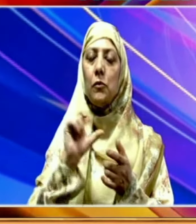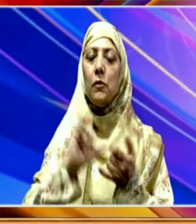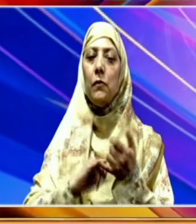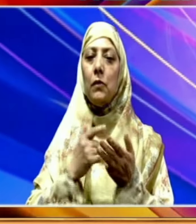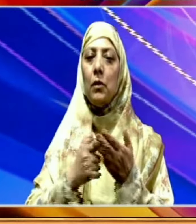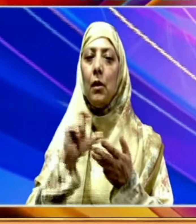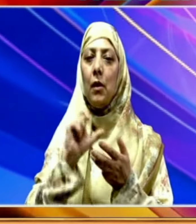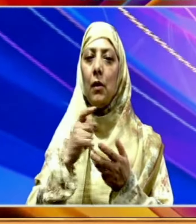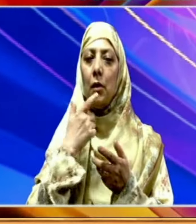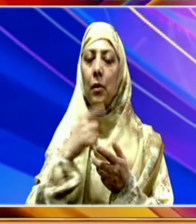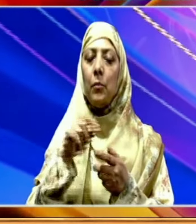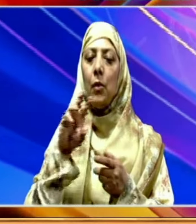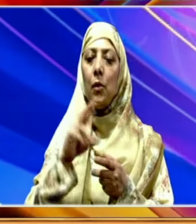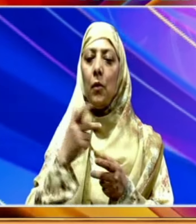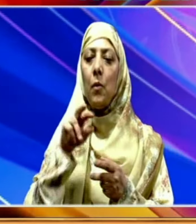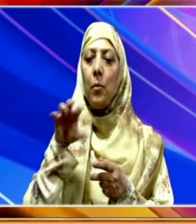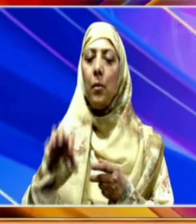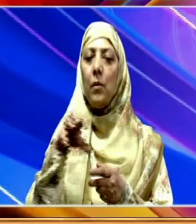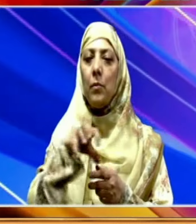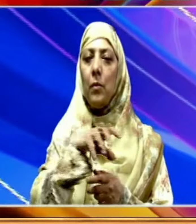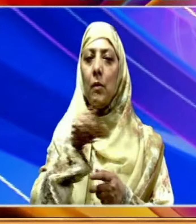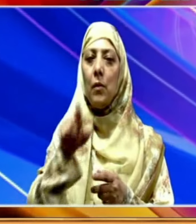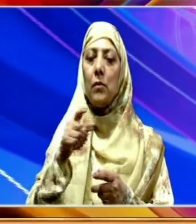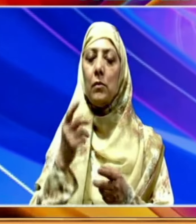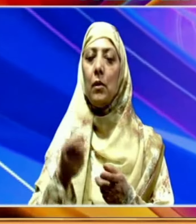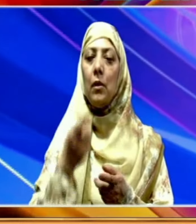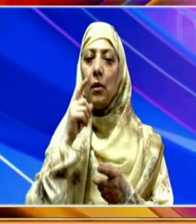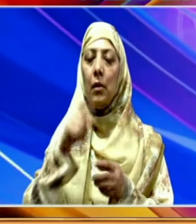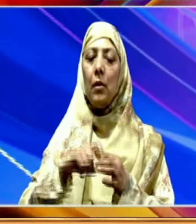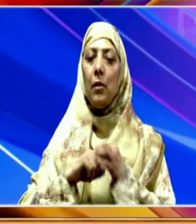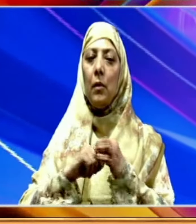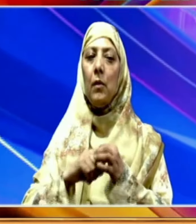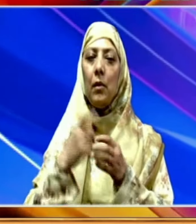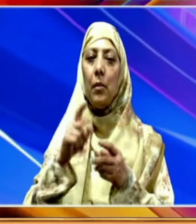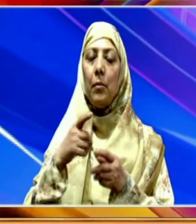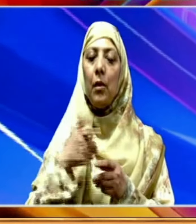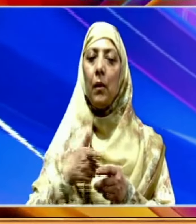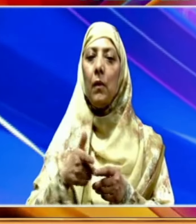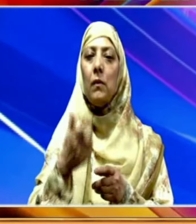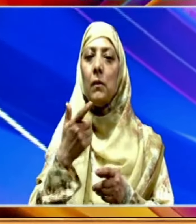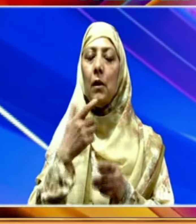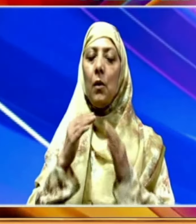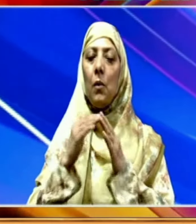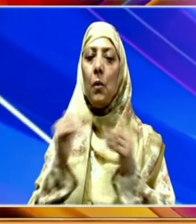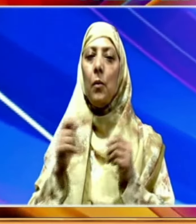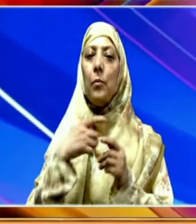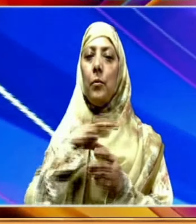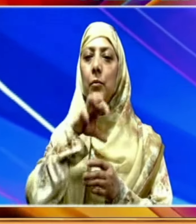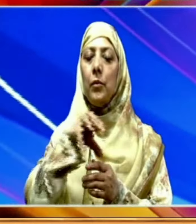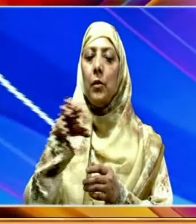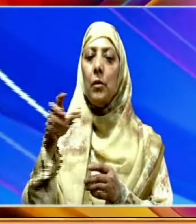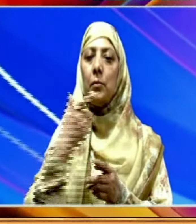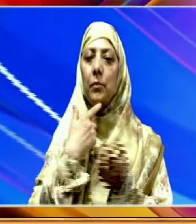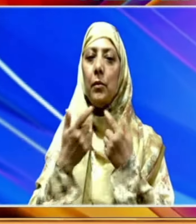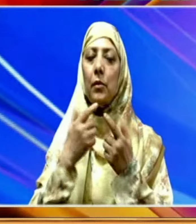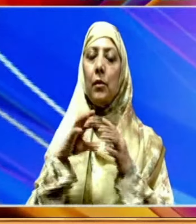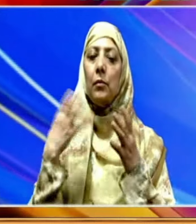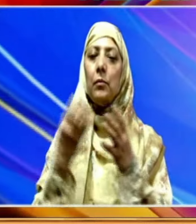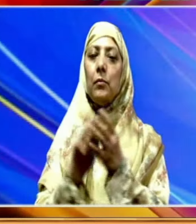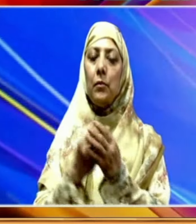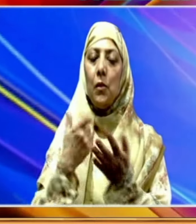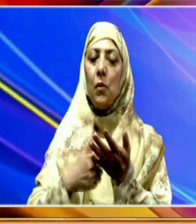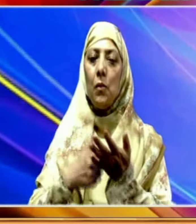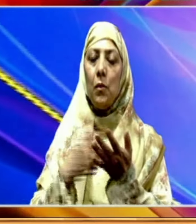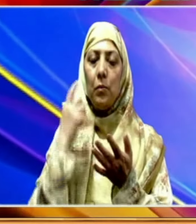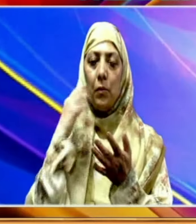نے ہر ظلہ ترقیاتی کمیشنر سے اپنے اپنے اجلا میں کسان خدمت گھروں کے قیام کے حوالے سے پیشرفت